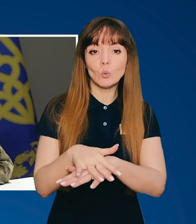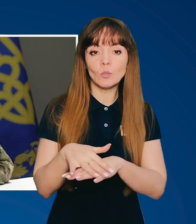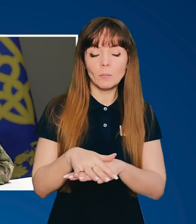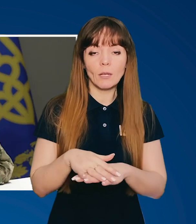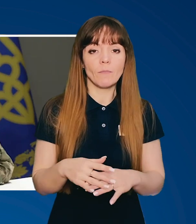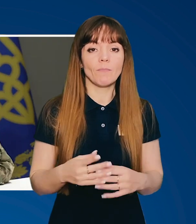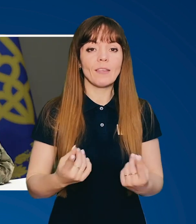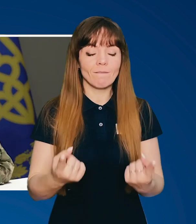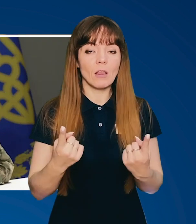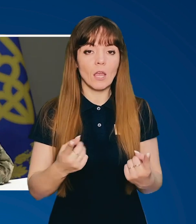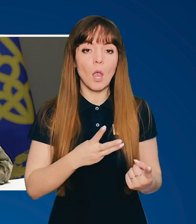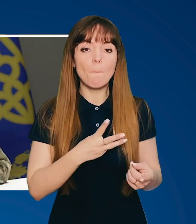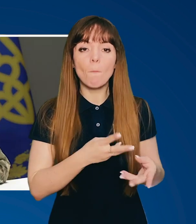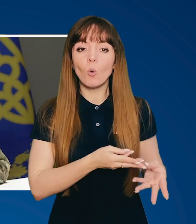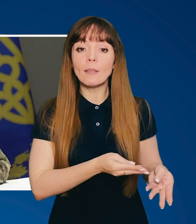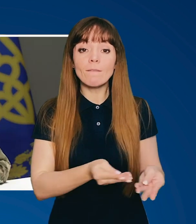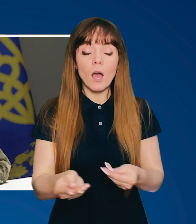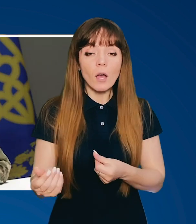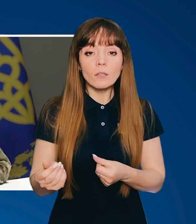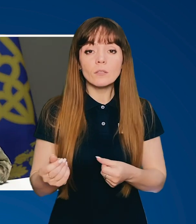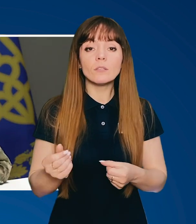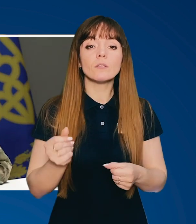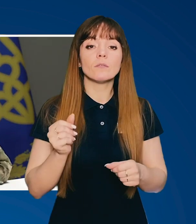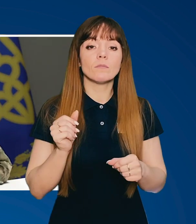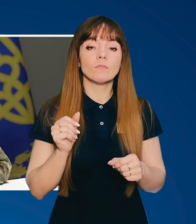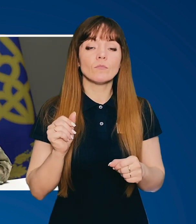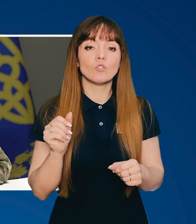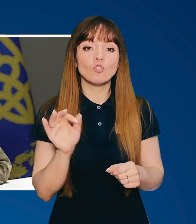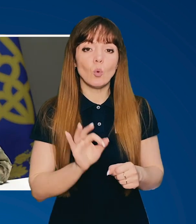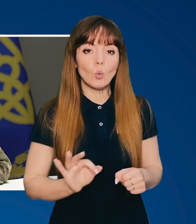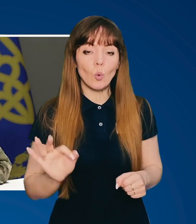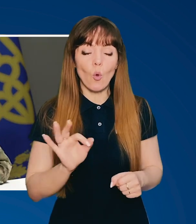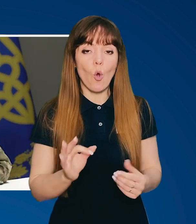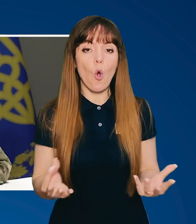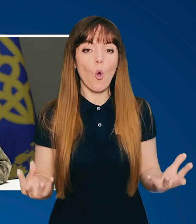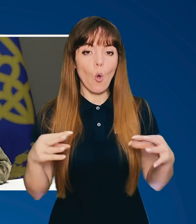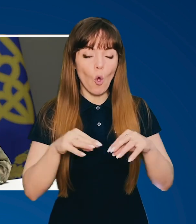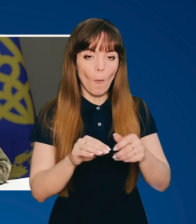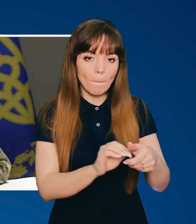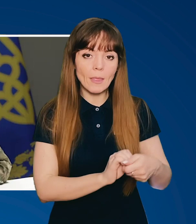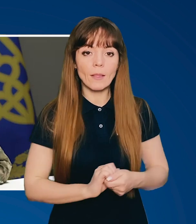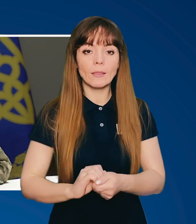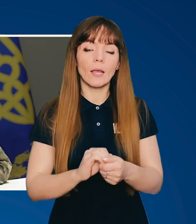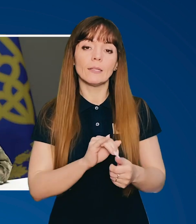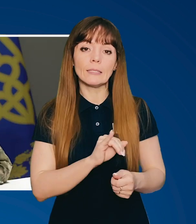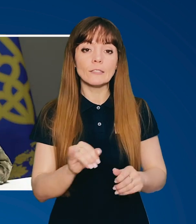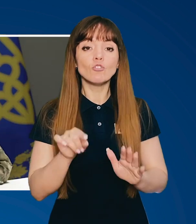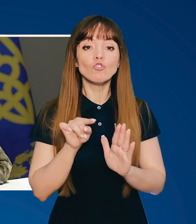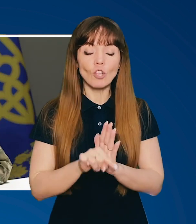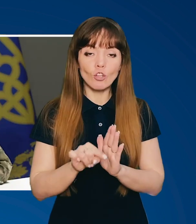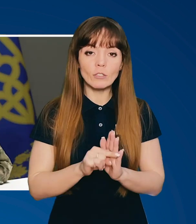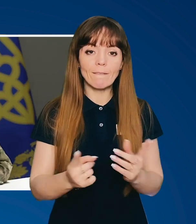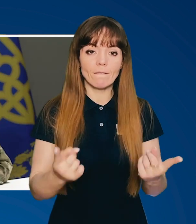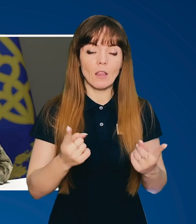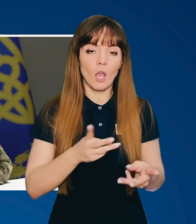суспільства – великий мотиватор. Великий мотиватор щодо об'єднання і, значить, великий